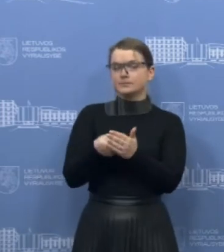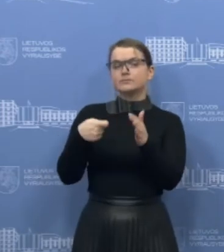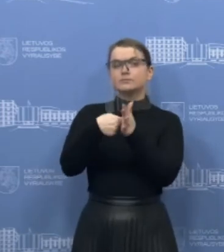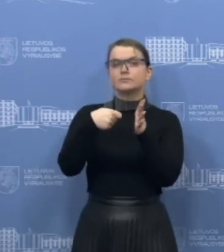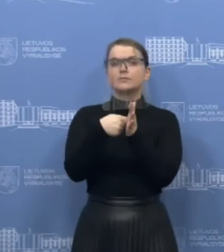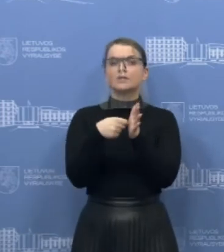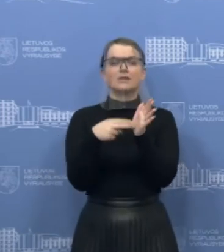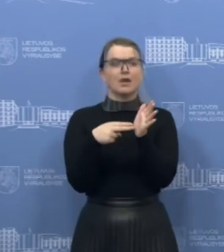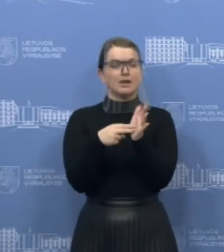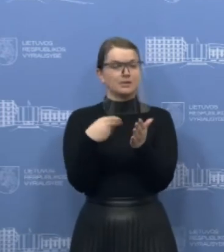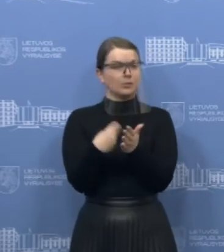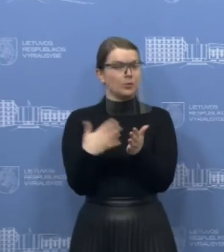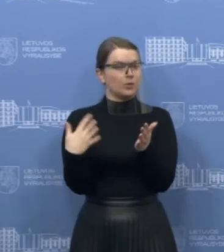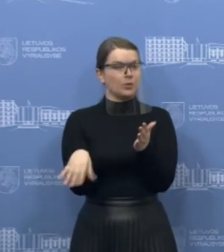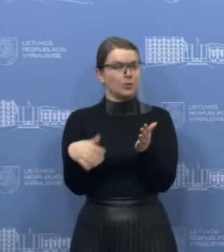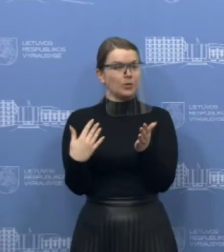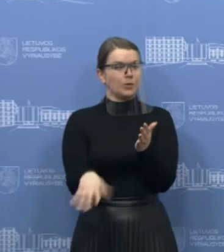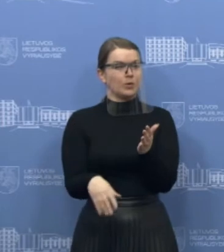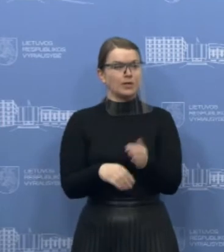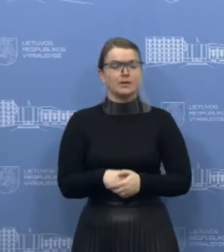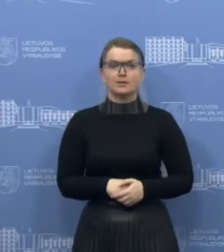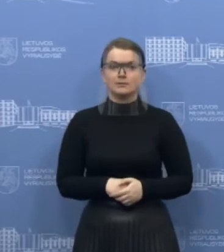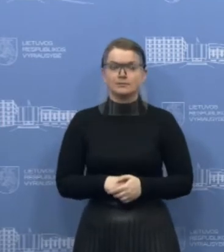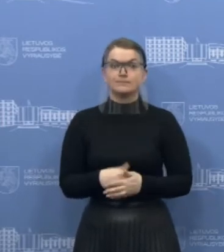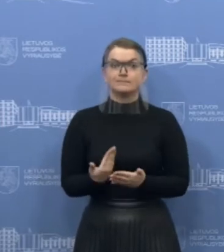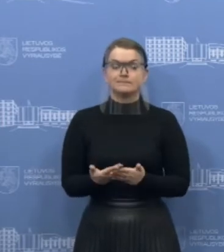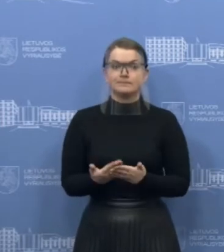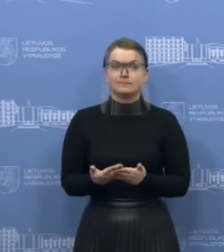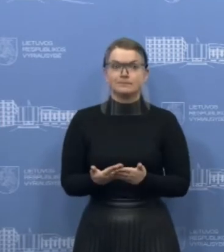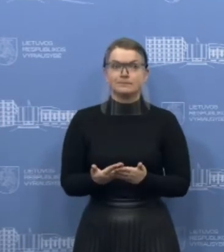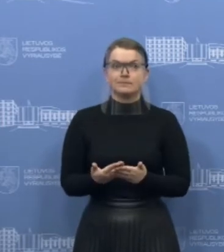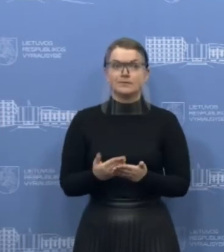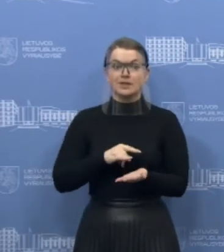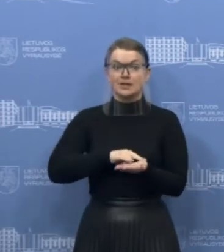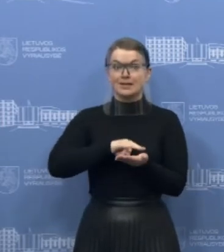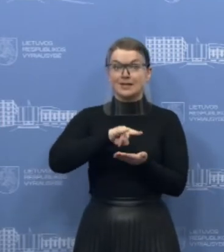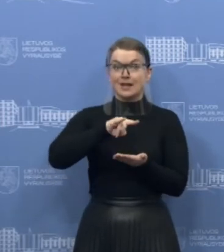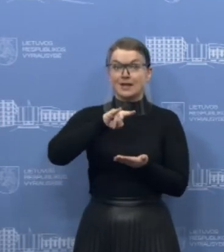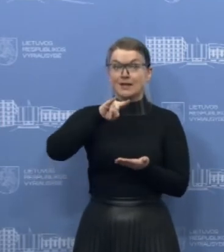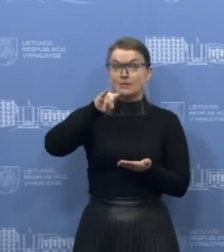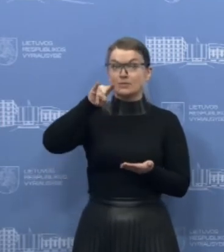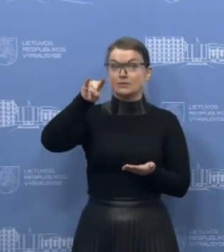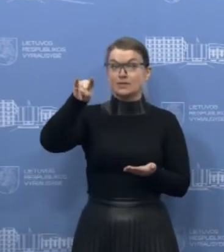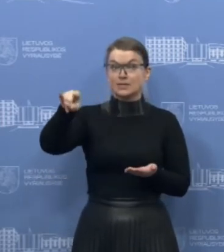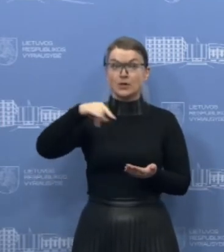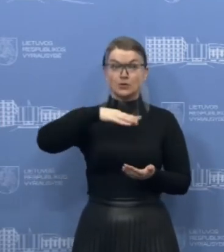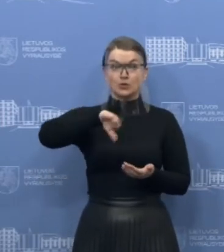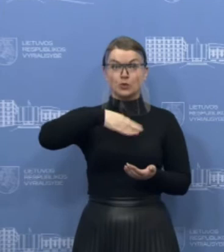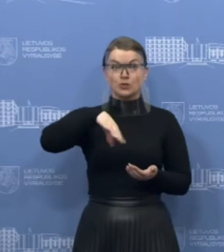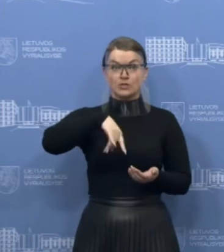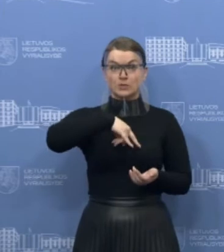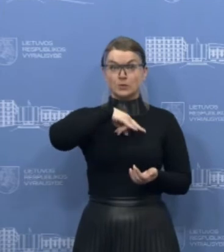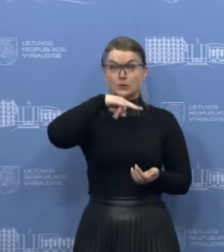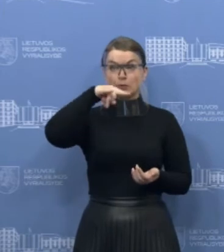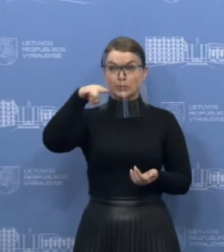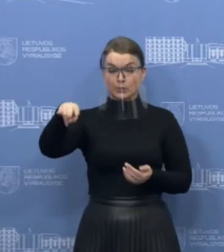buvo nemaža, reikia atsižvelgti, kad lėktuvai praktiškai vieną pusę skrydo tušti.